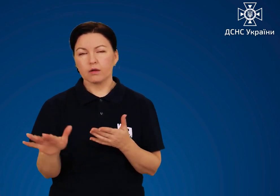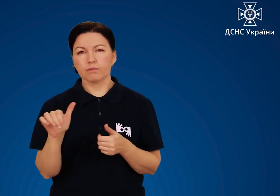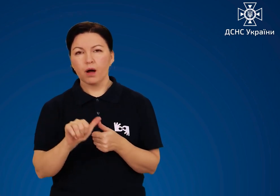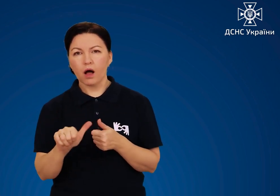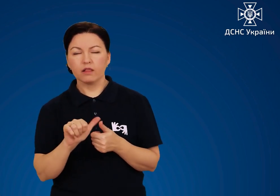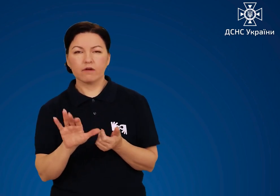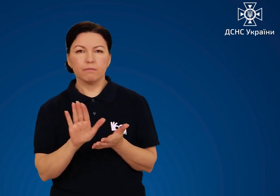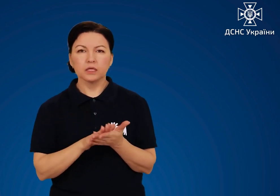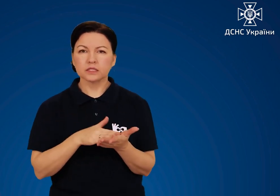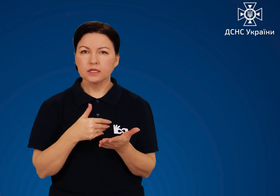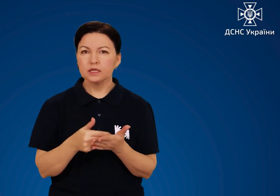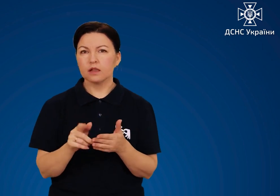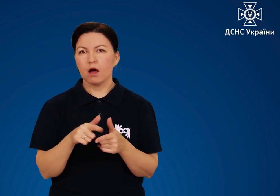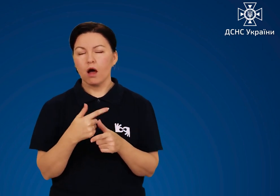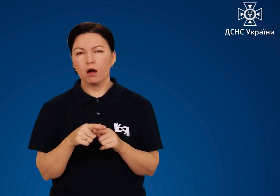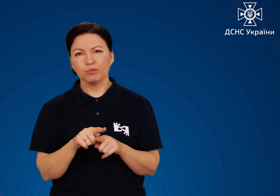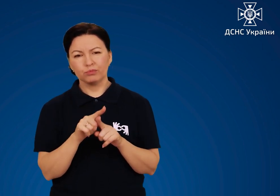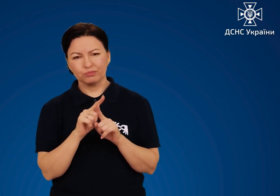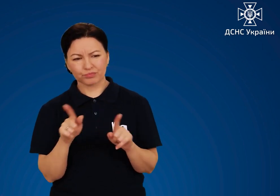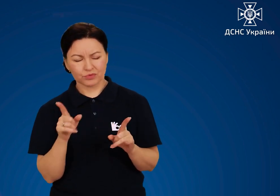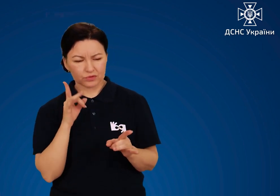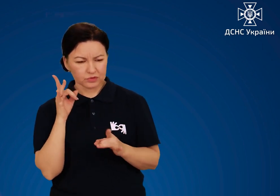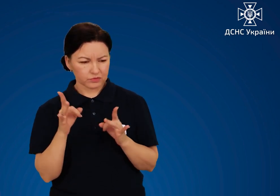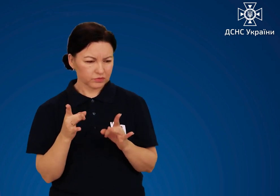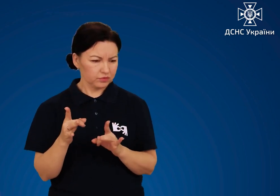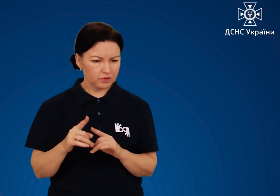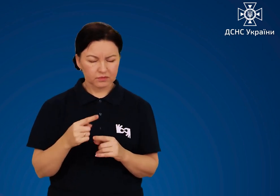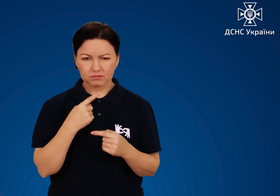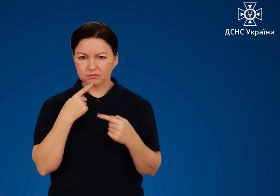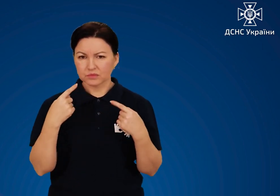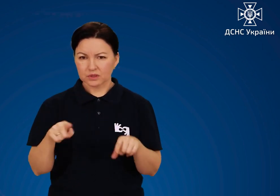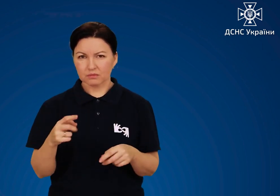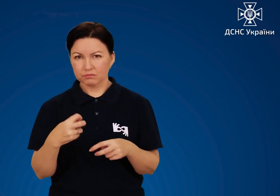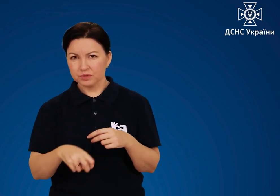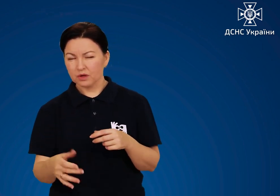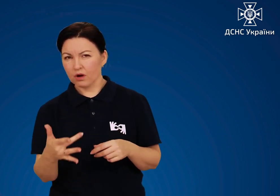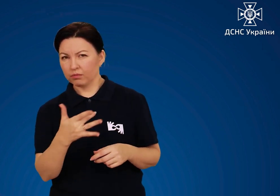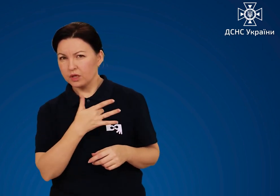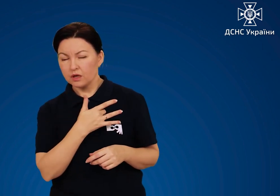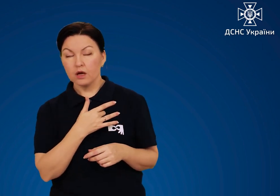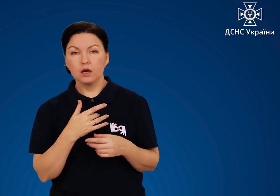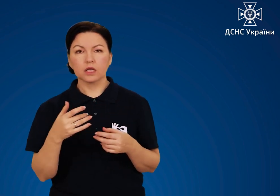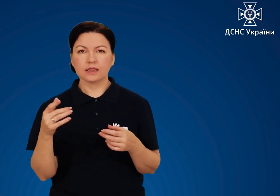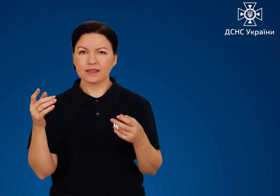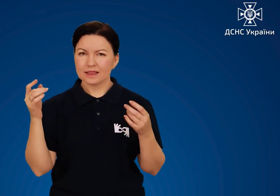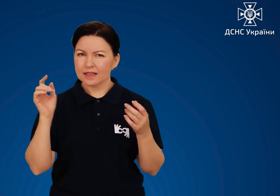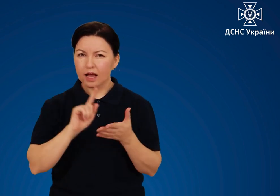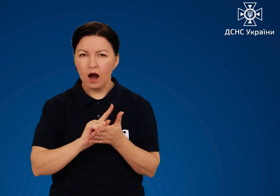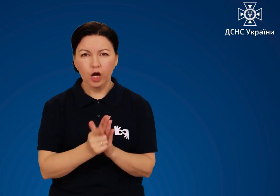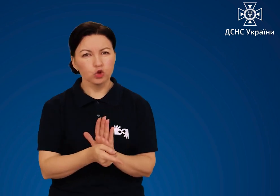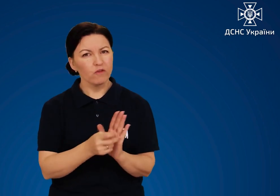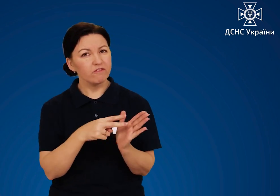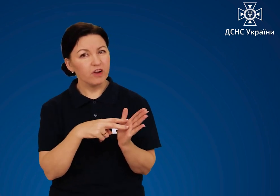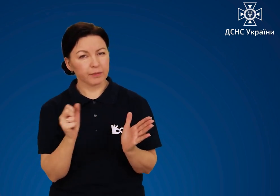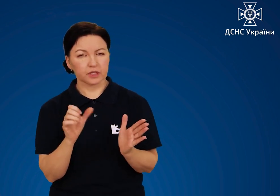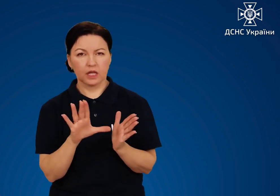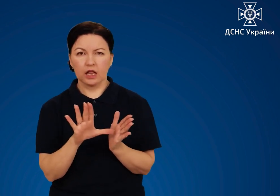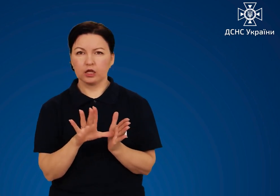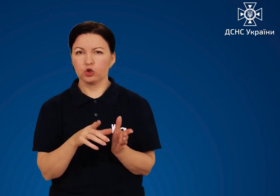підтікань палива, мастила або сторонніх звуків, що свідчать про його несправність, негайно